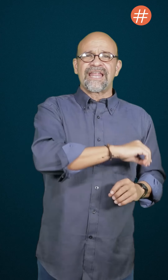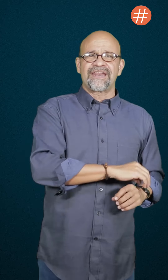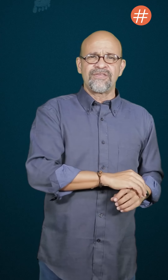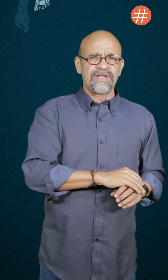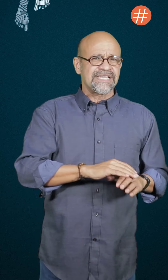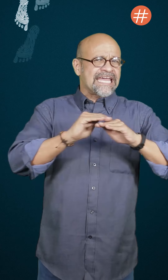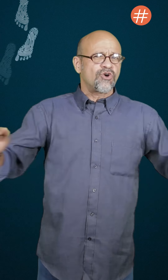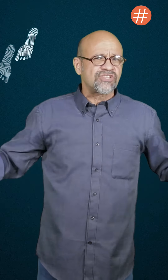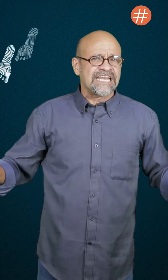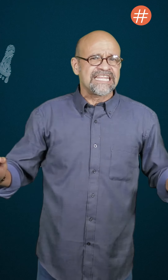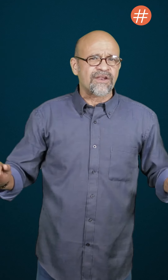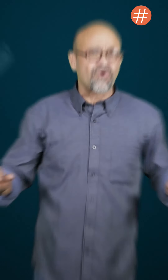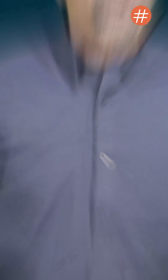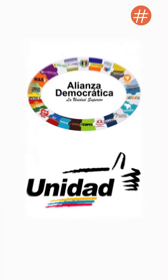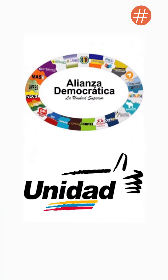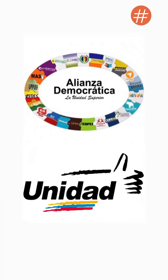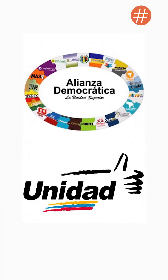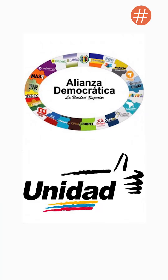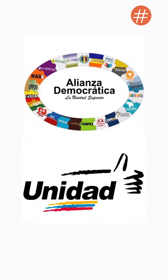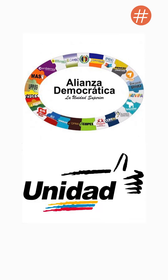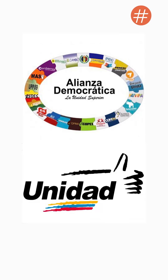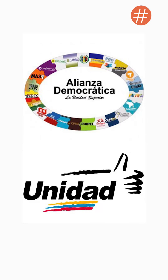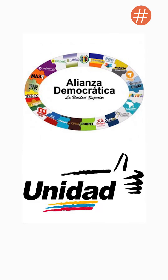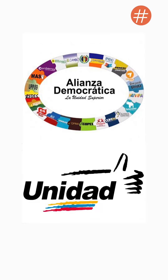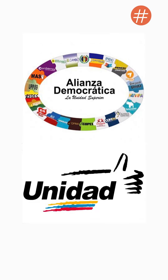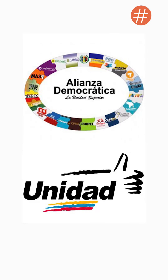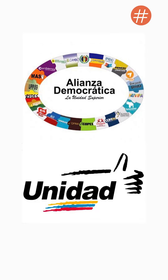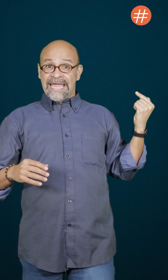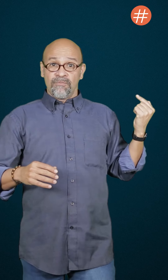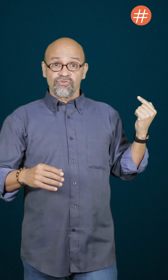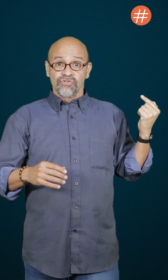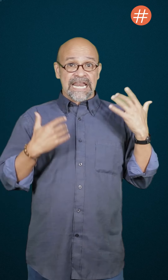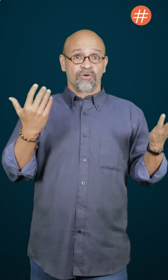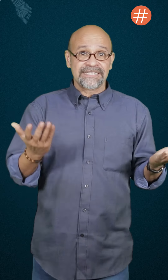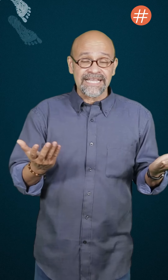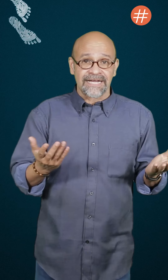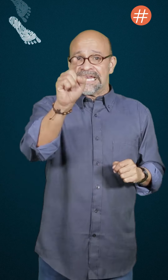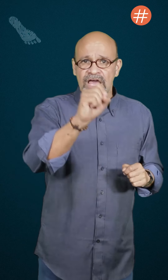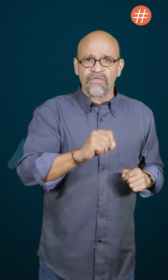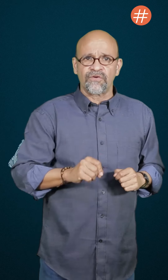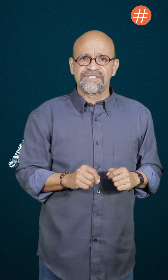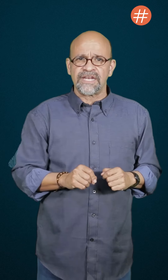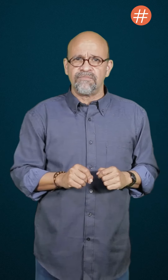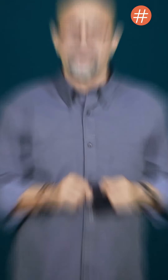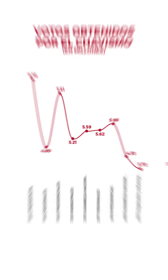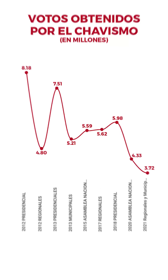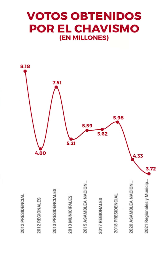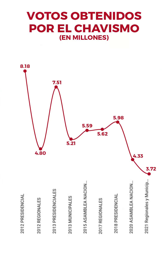de las regiones que no se alinearon con la MUD ni con la Alianza Democrática? Veamos en la otra acera, del lado del oficialismo. ¿Cuál será la